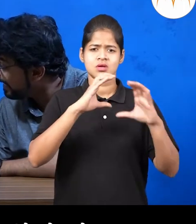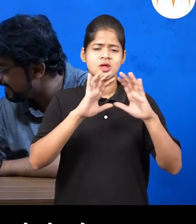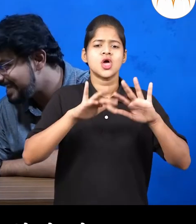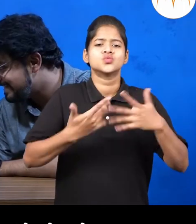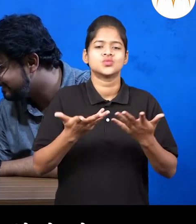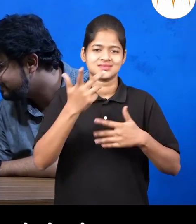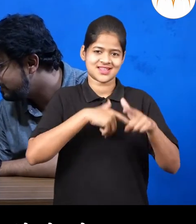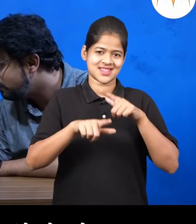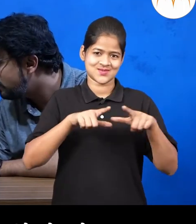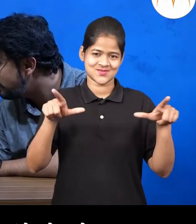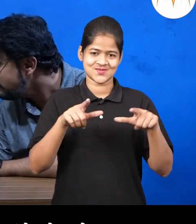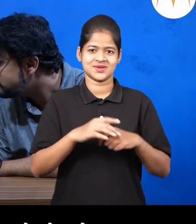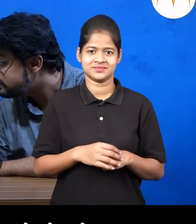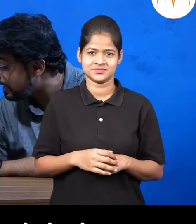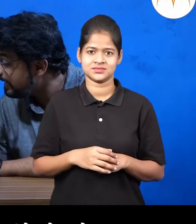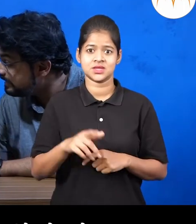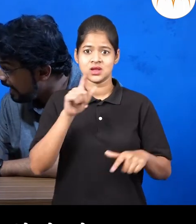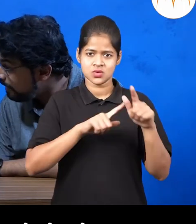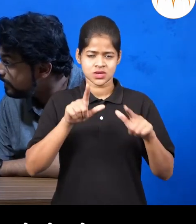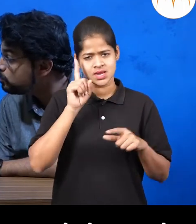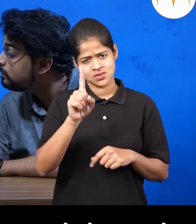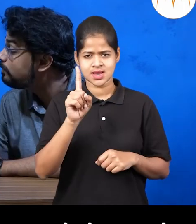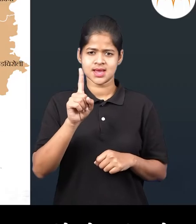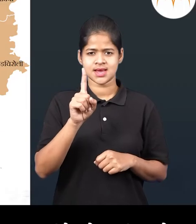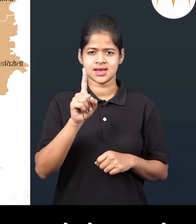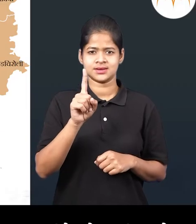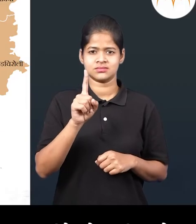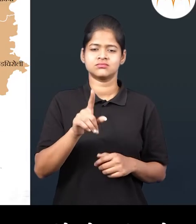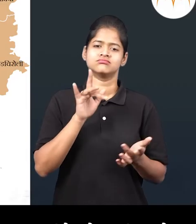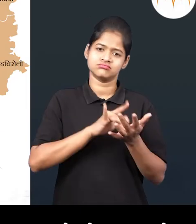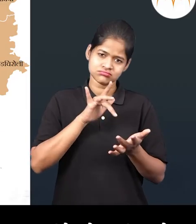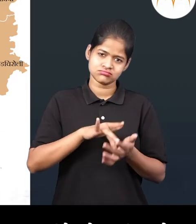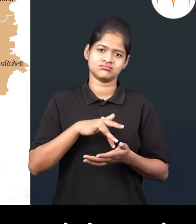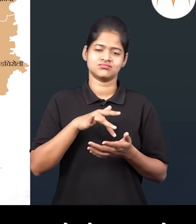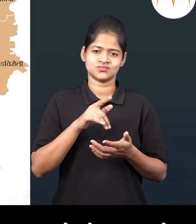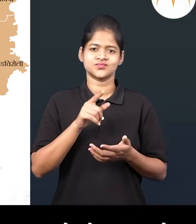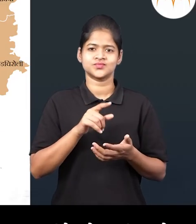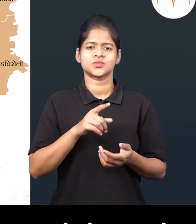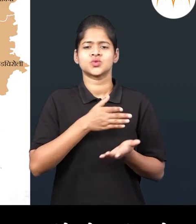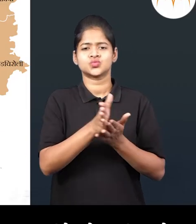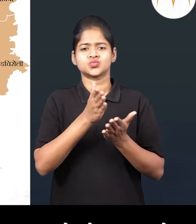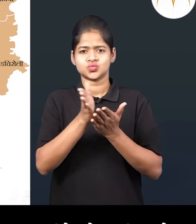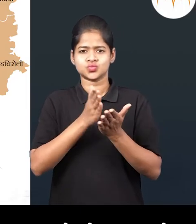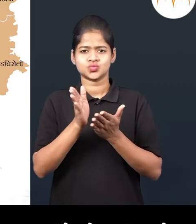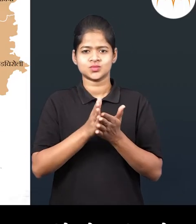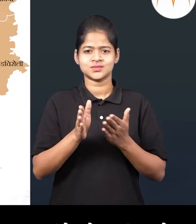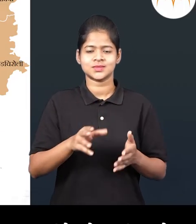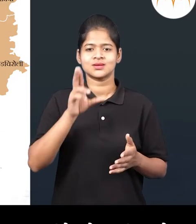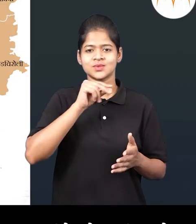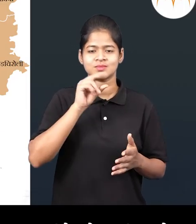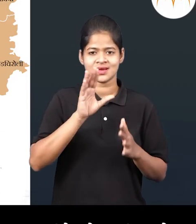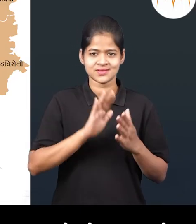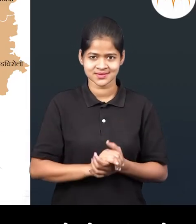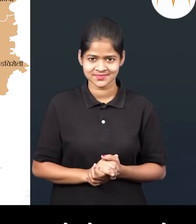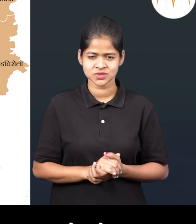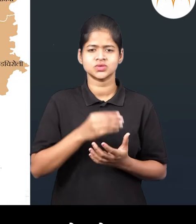एकमेकांची भाषे चा मदतिने बोलतो एकस भाषा वेगवेगला प्रदेशाथ वेगवेगला पद्धतीने